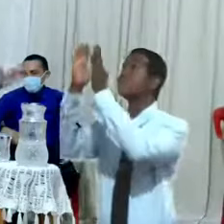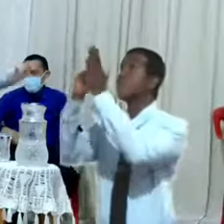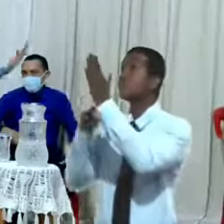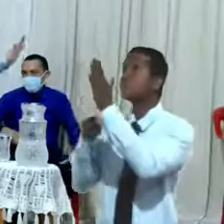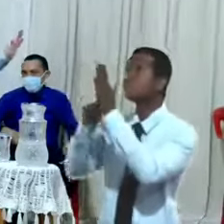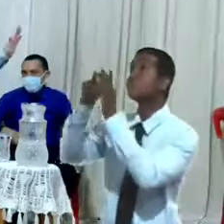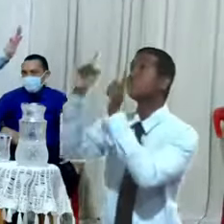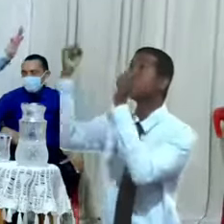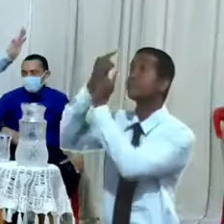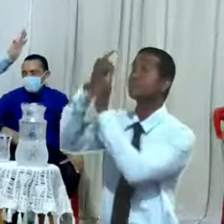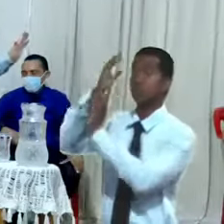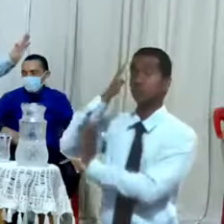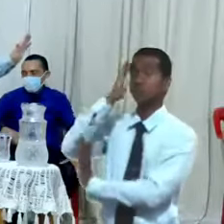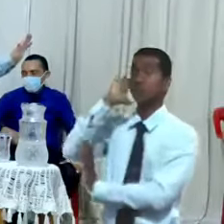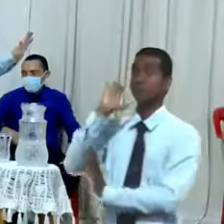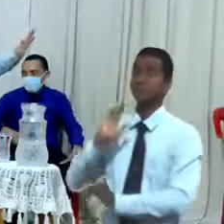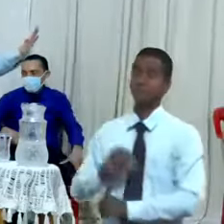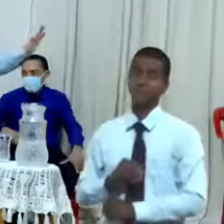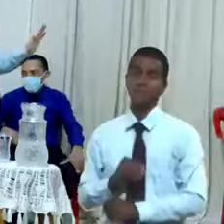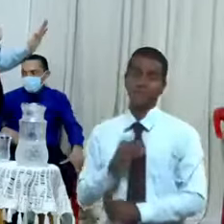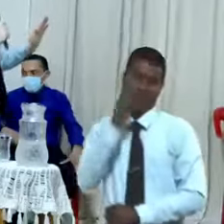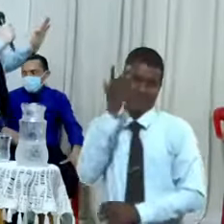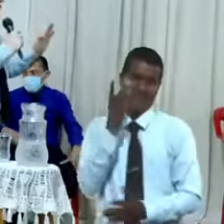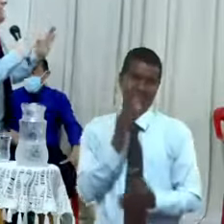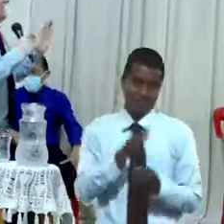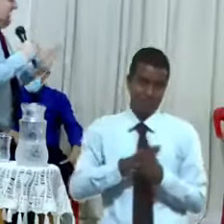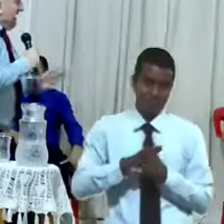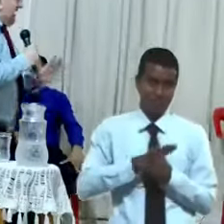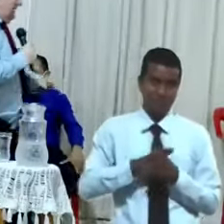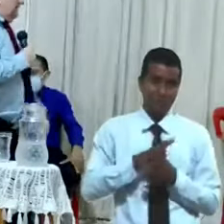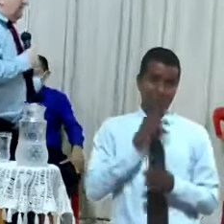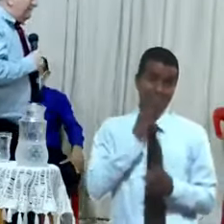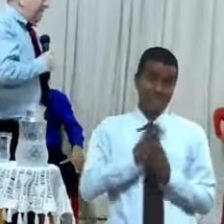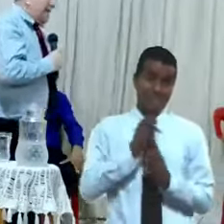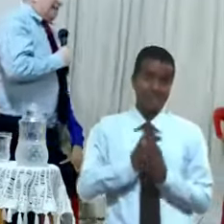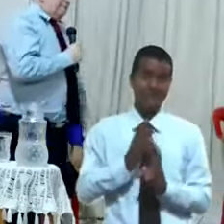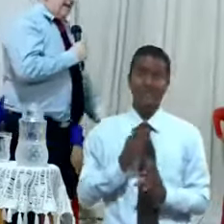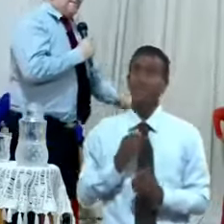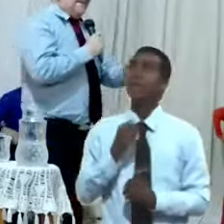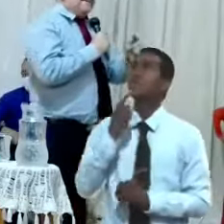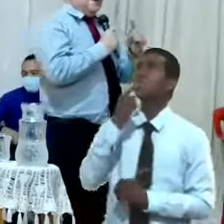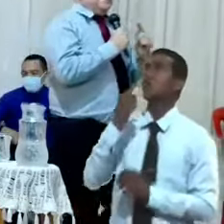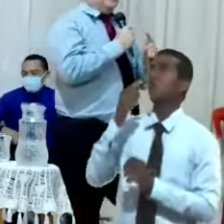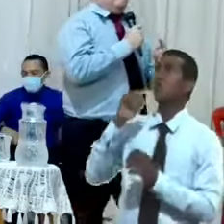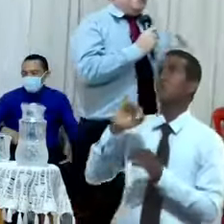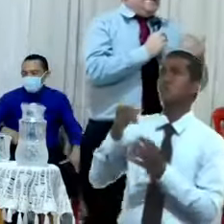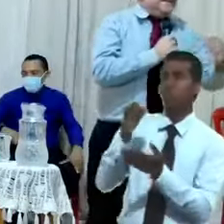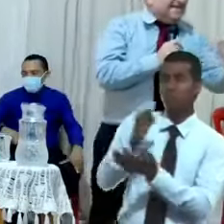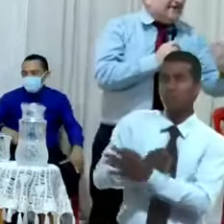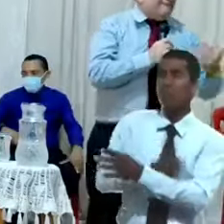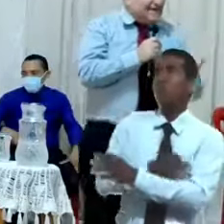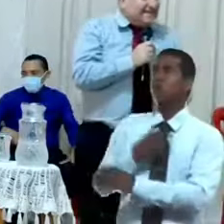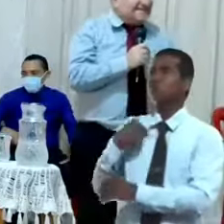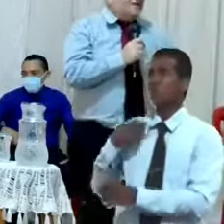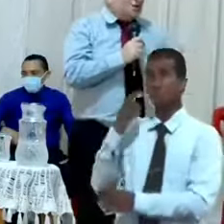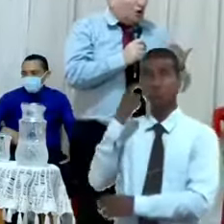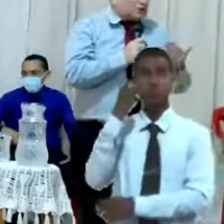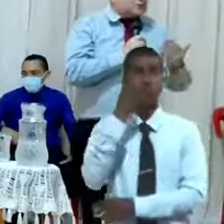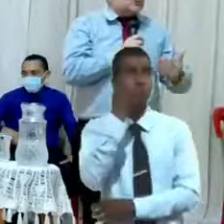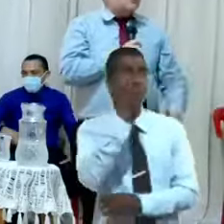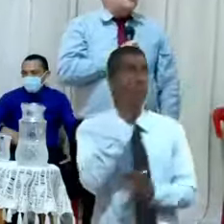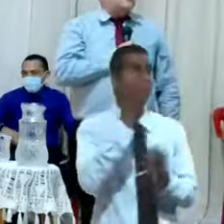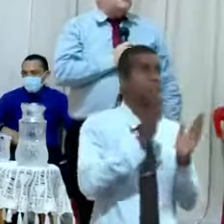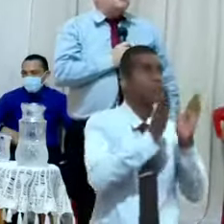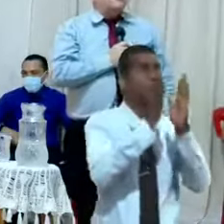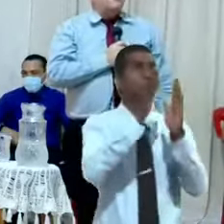medio de la situación difícil, dijo, yo iría, me sentaría frente a frente a Dios